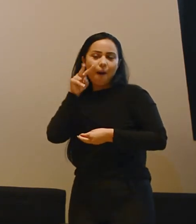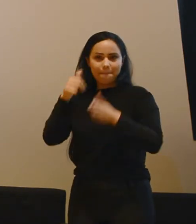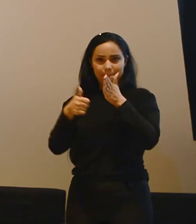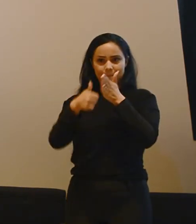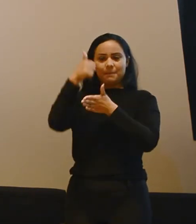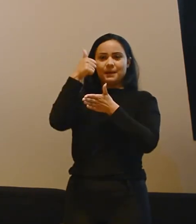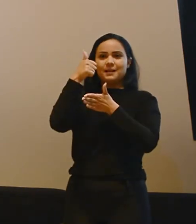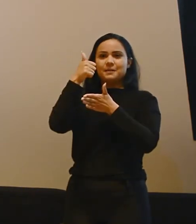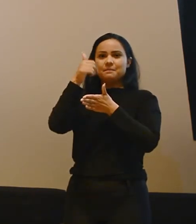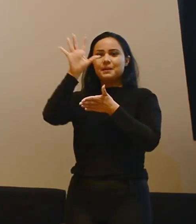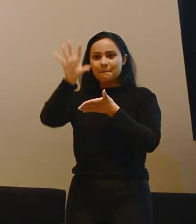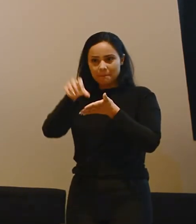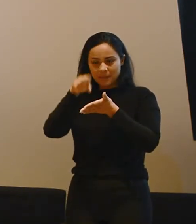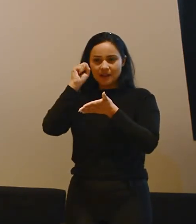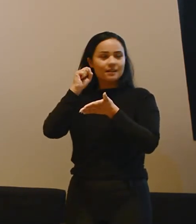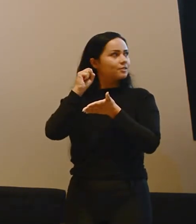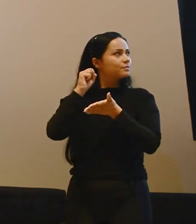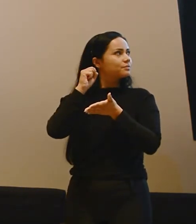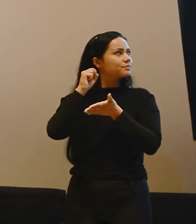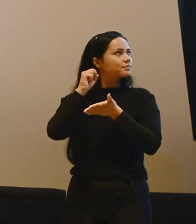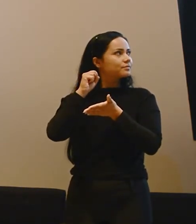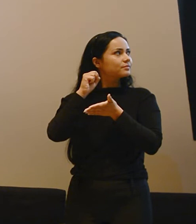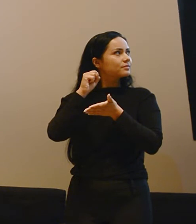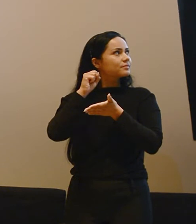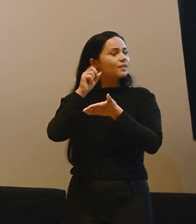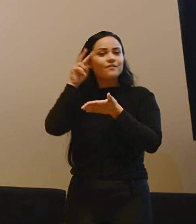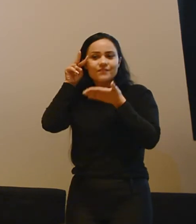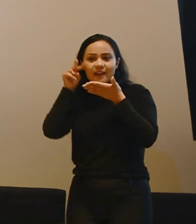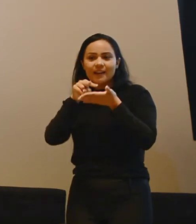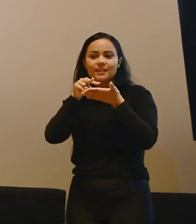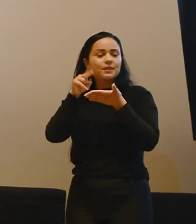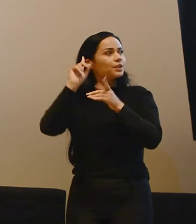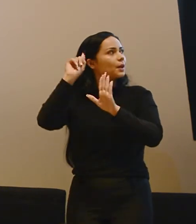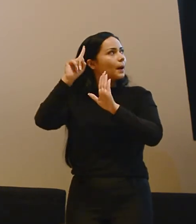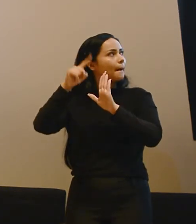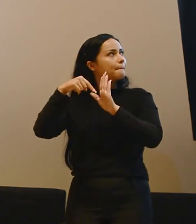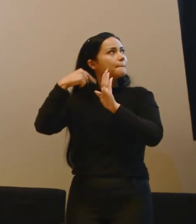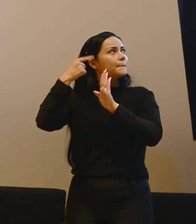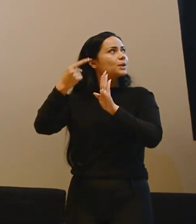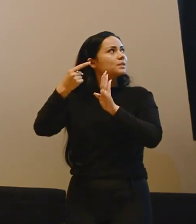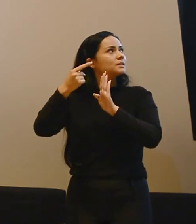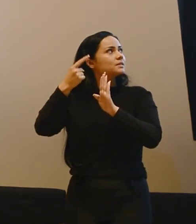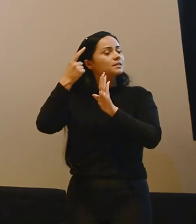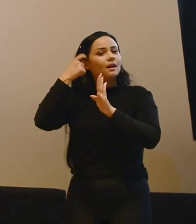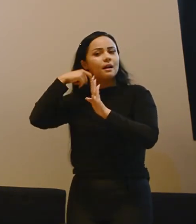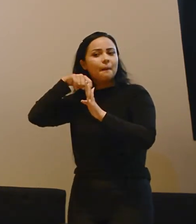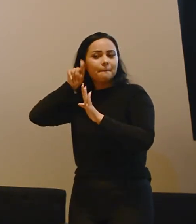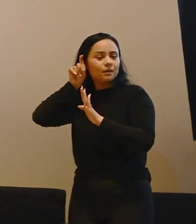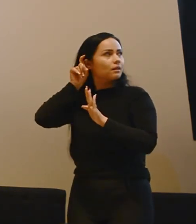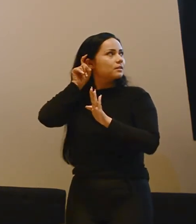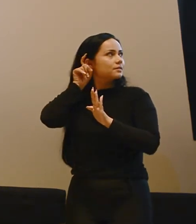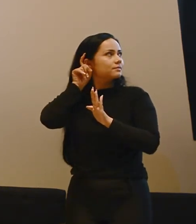Primeiro, pega aqui, tá vendo? E depois você bota